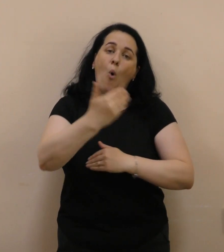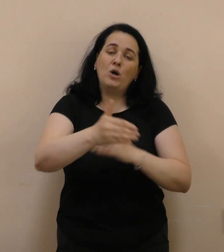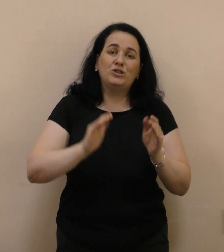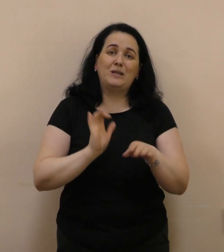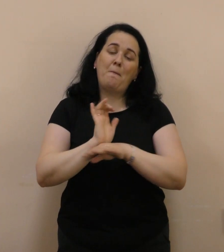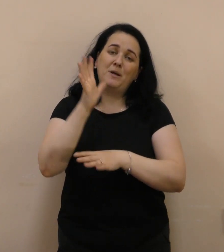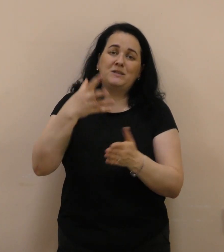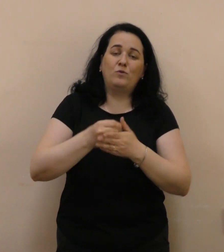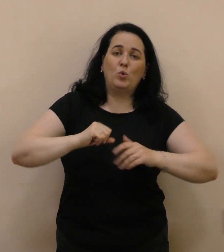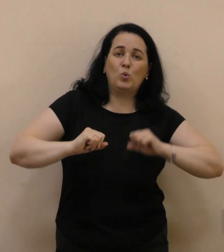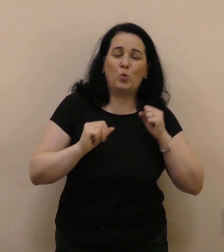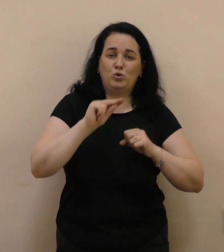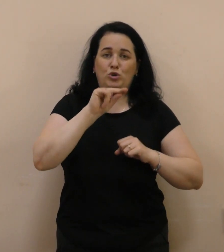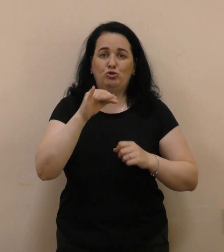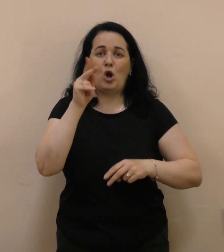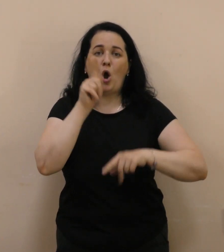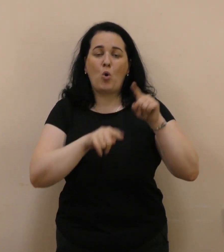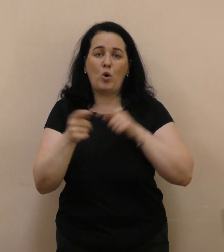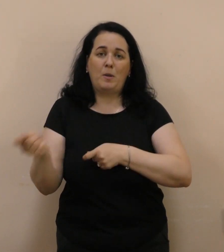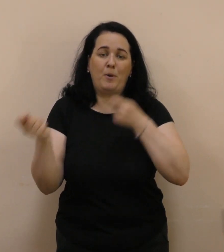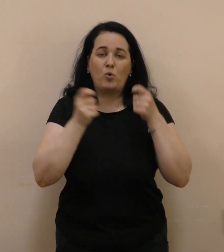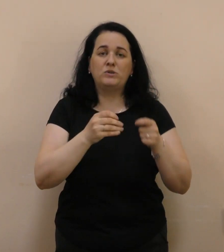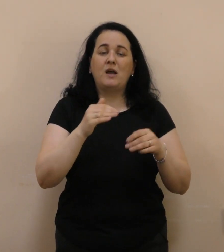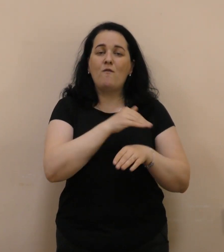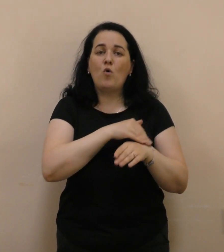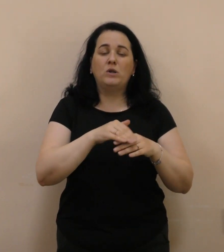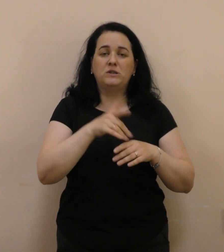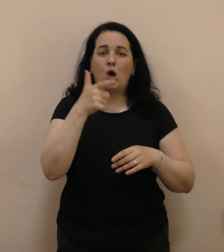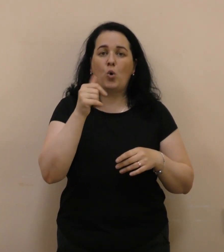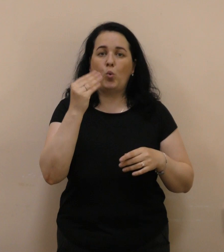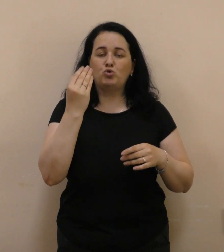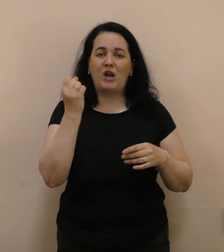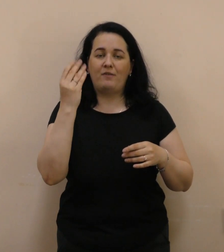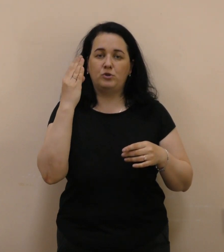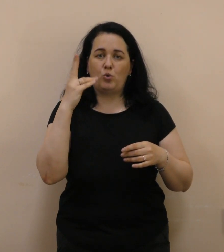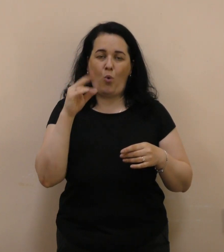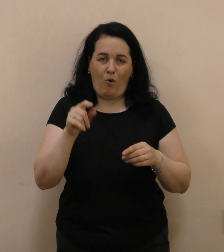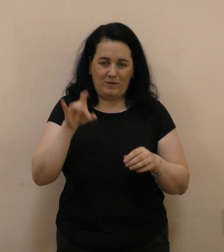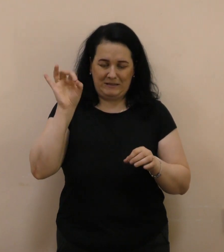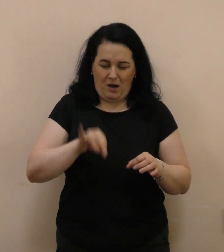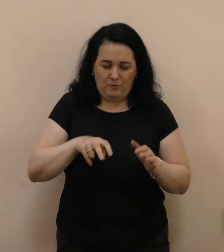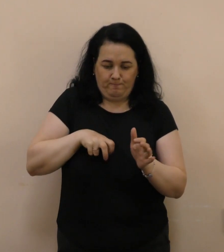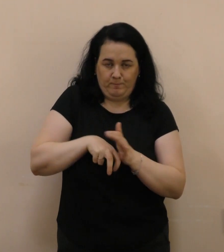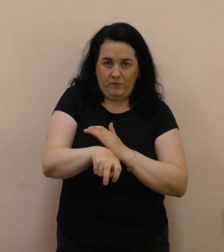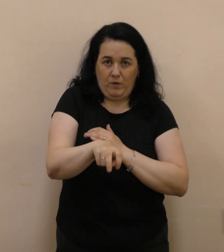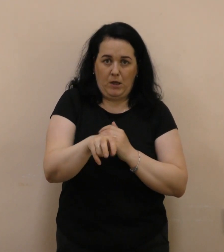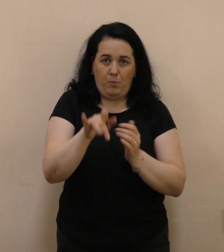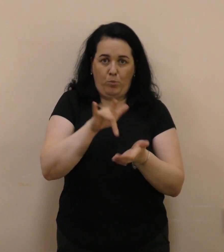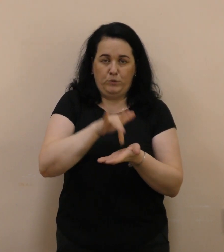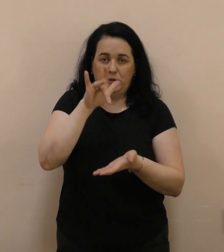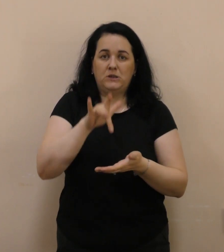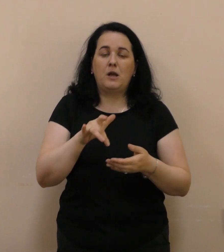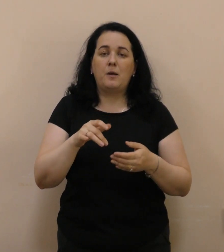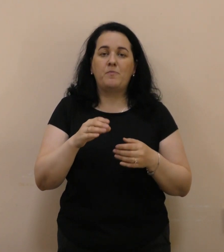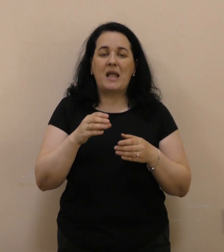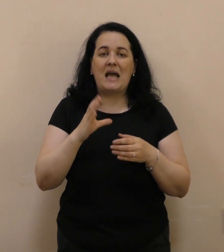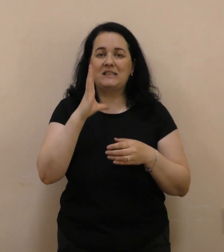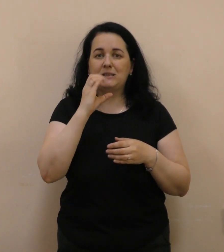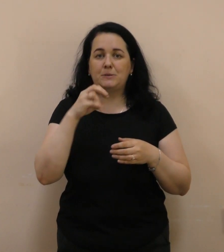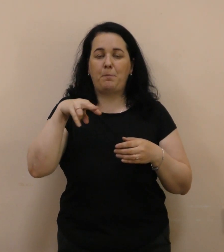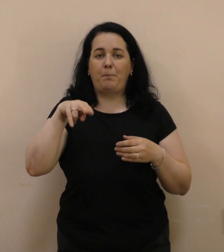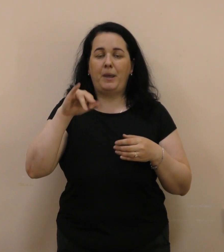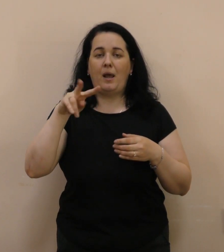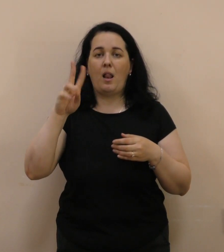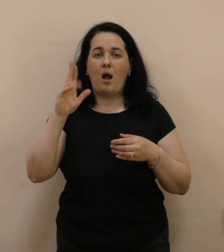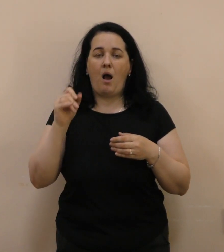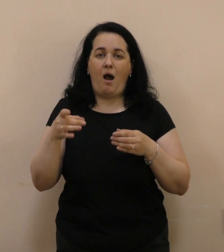своїх друзів чи родичів, приносите на вулиці Михайла Грушевського 21, вхід посередині громадської організації «Спілка волонтерів Прикарпаття».